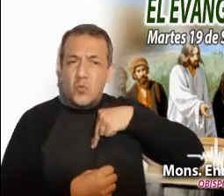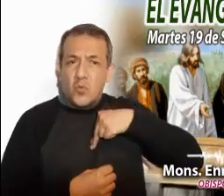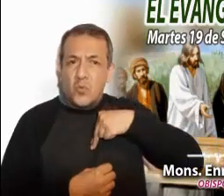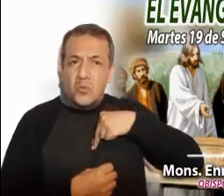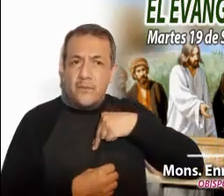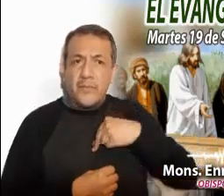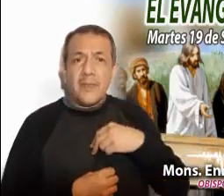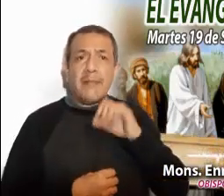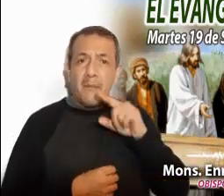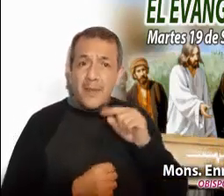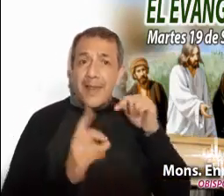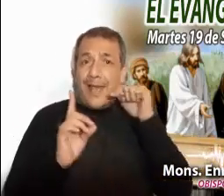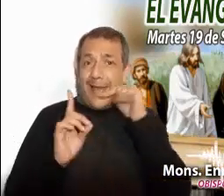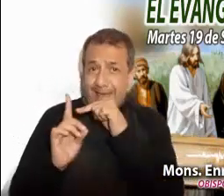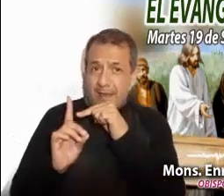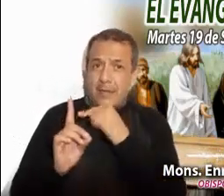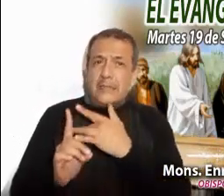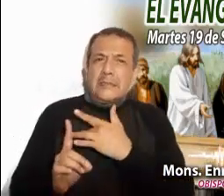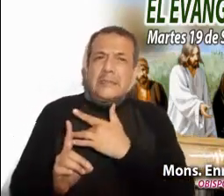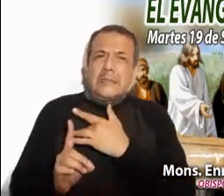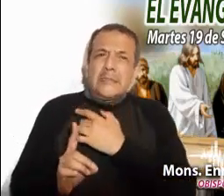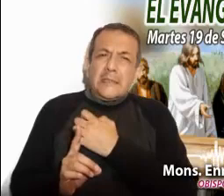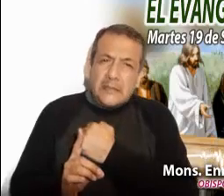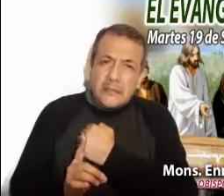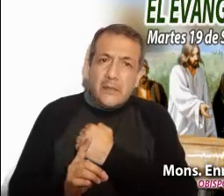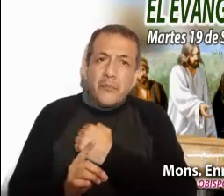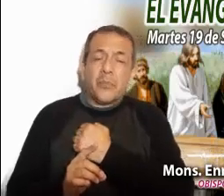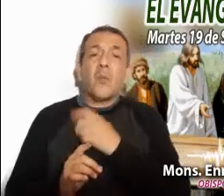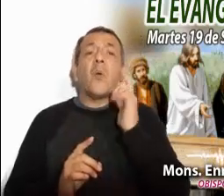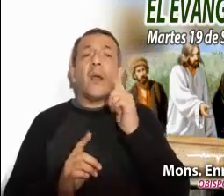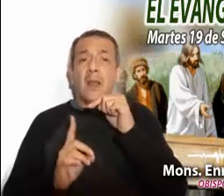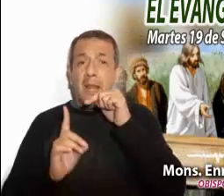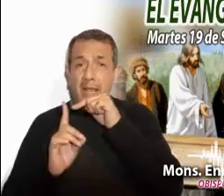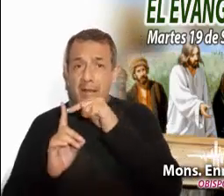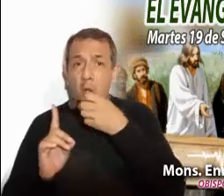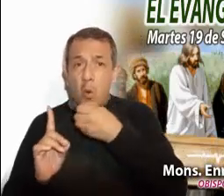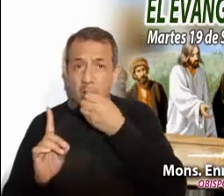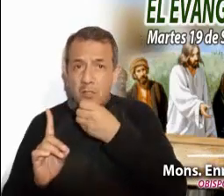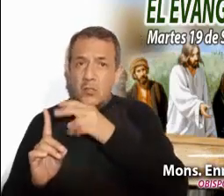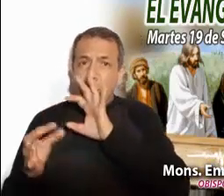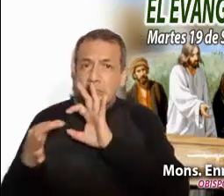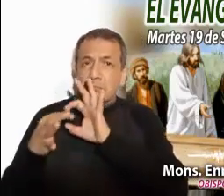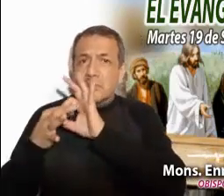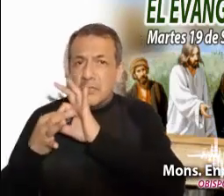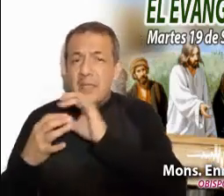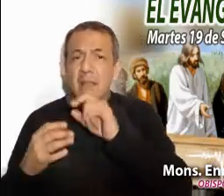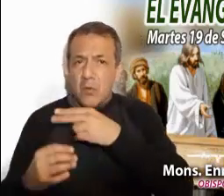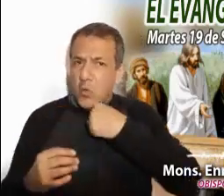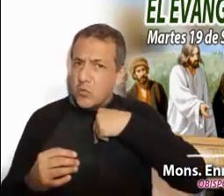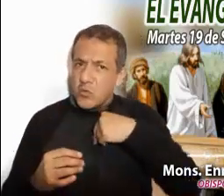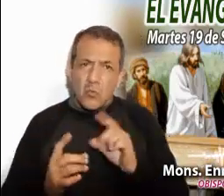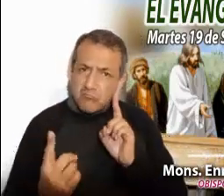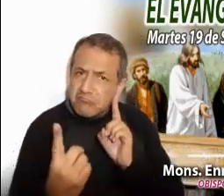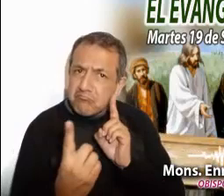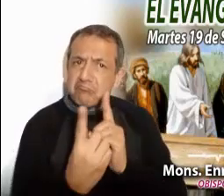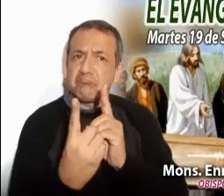nosotros, se le parte el corazón. Hagamos nuestra su oración al Padre y hagamos nuestro también su gesto de cercanía y